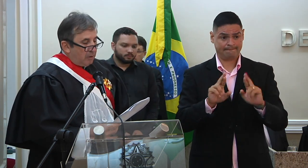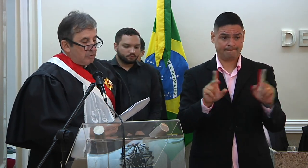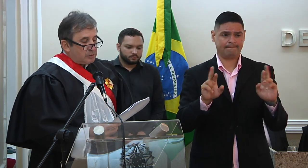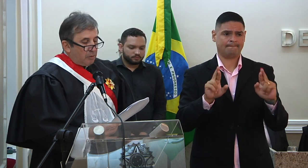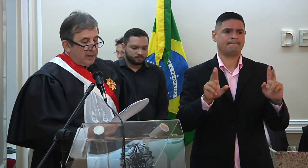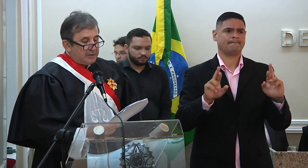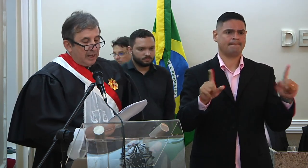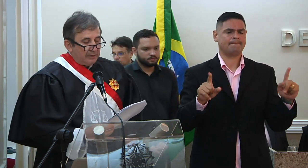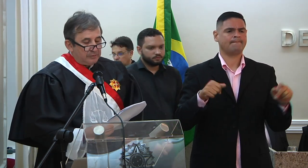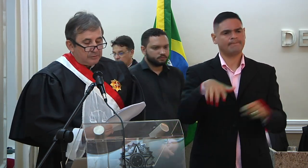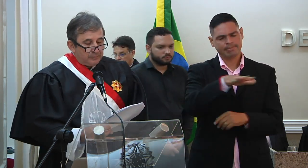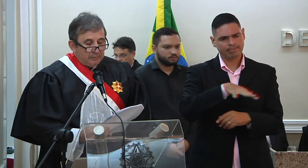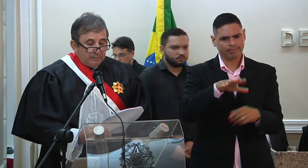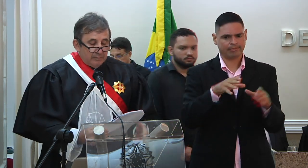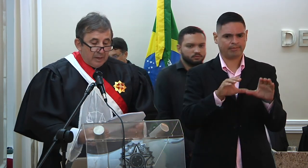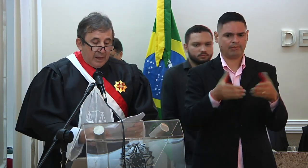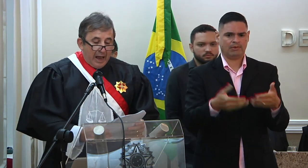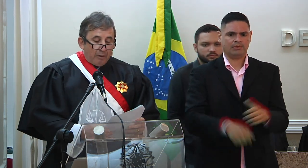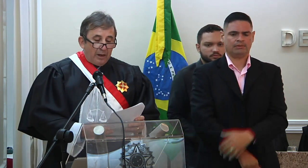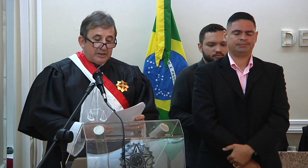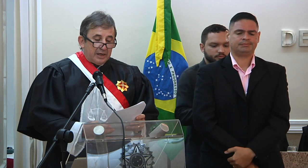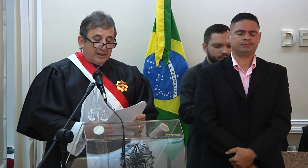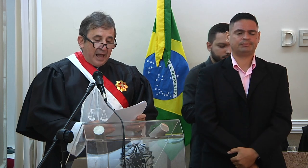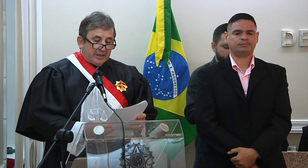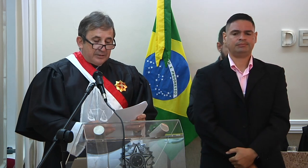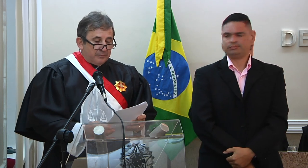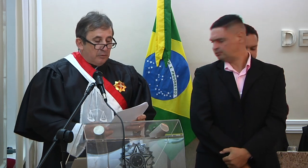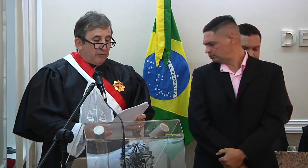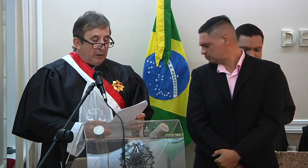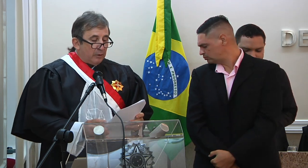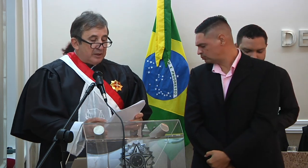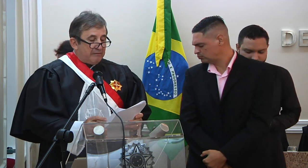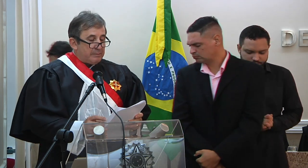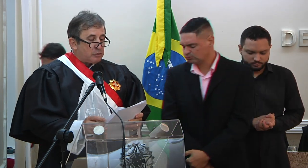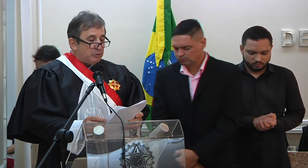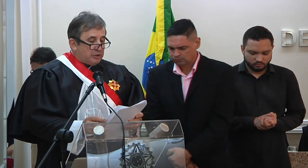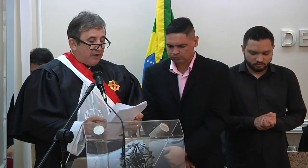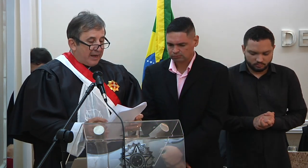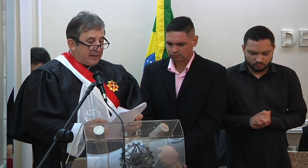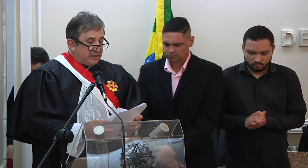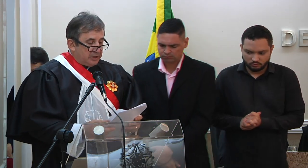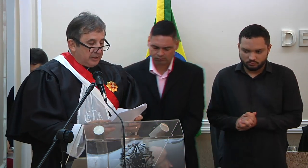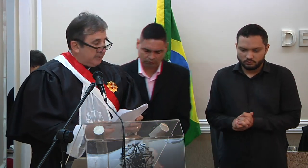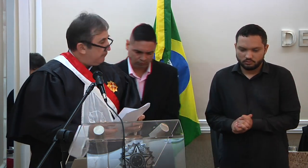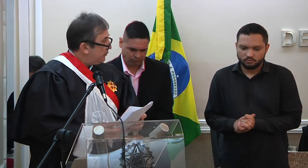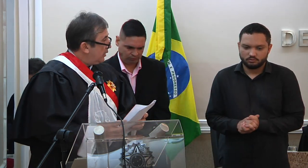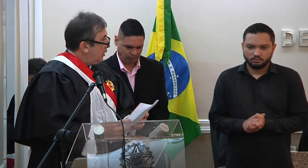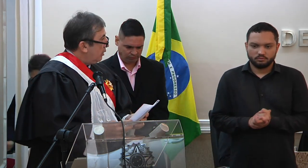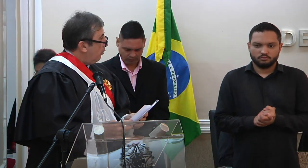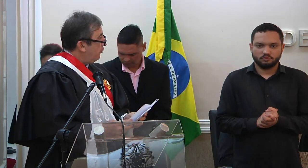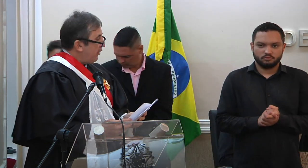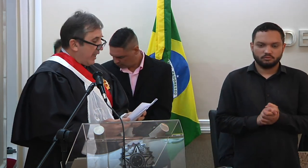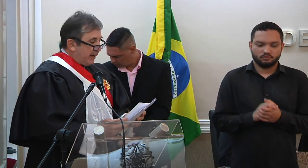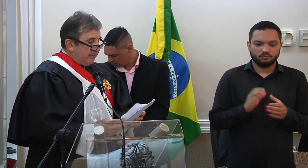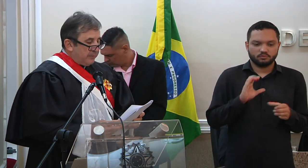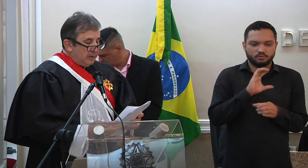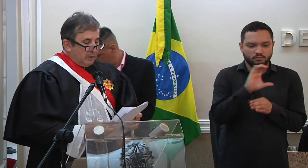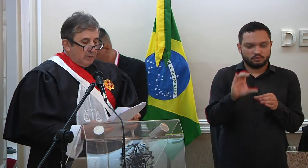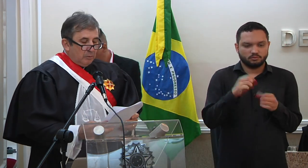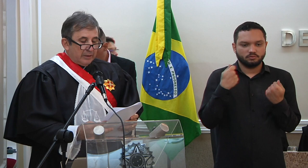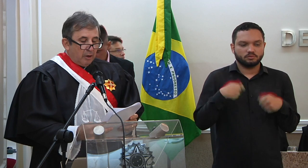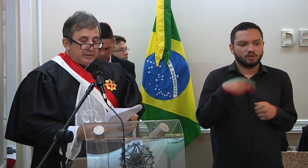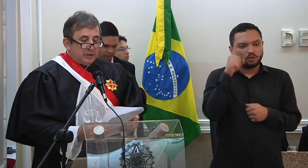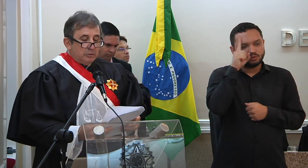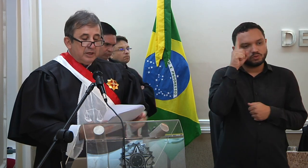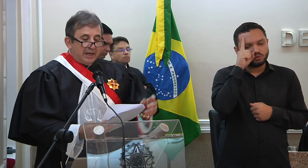em órgãos colegiados. A colegialidade, um valor que devemos cultivar a cada dia, confere